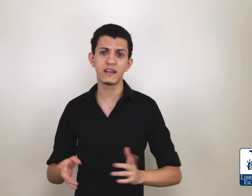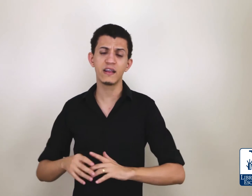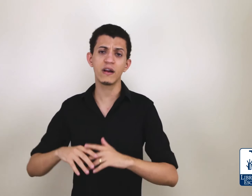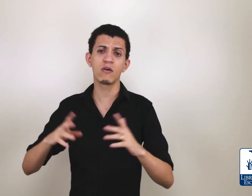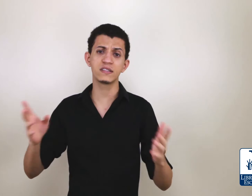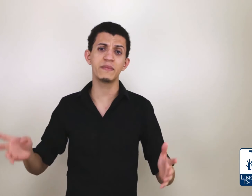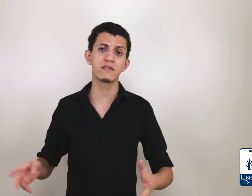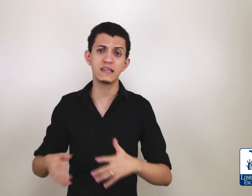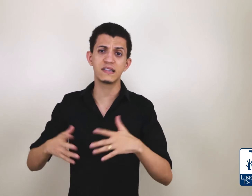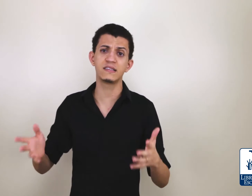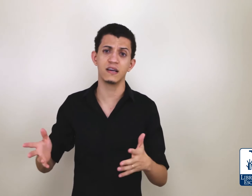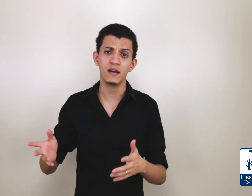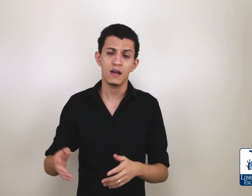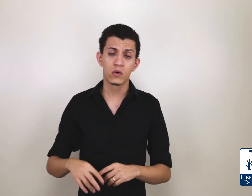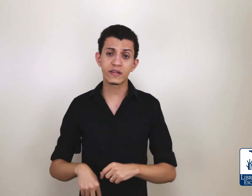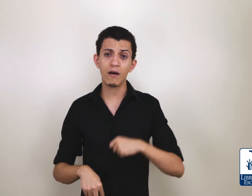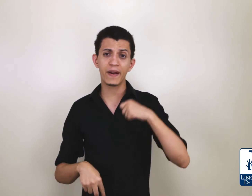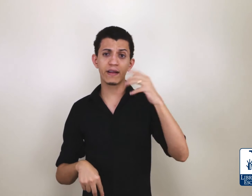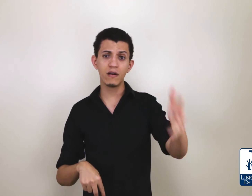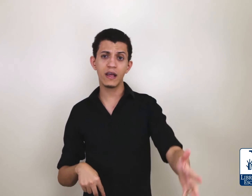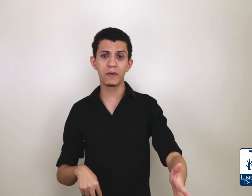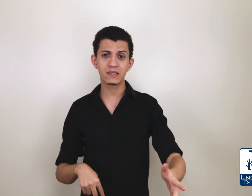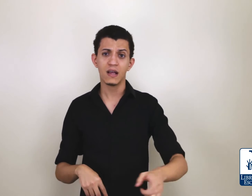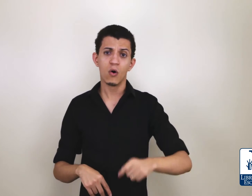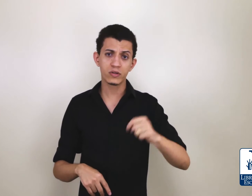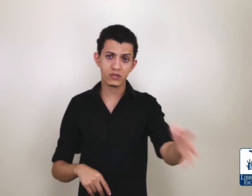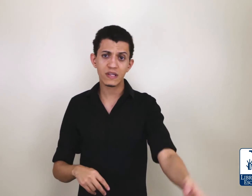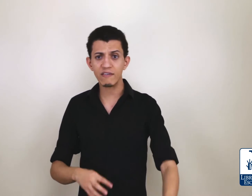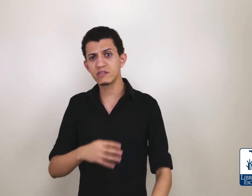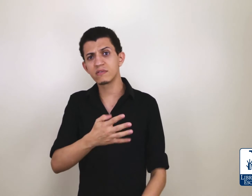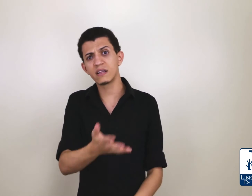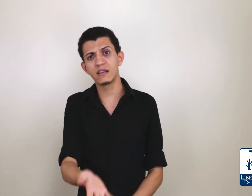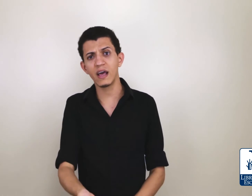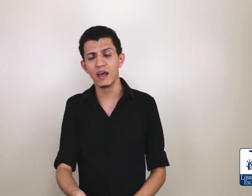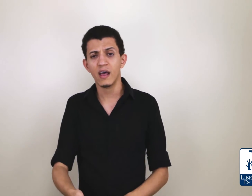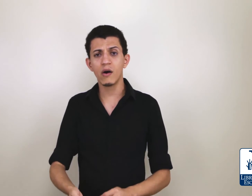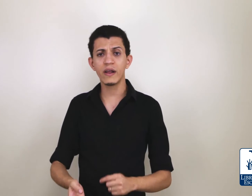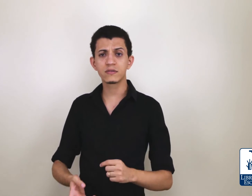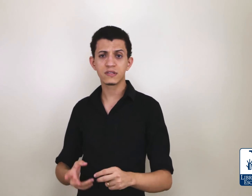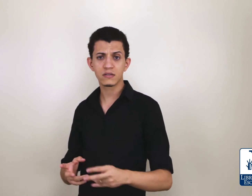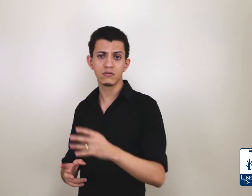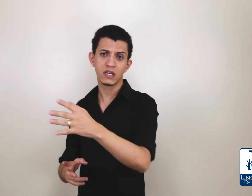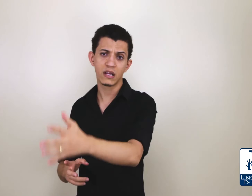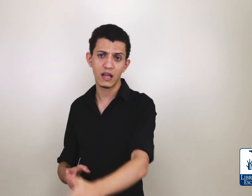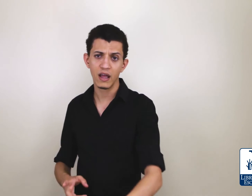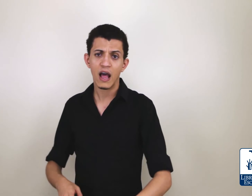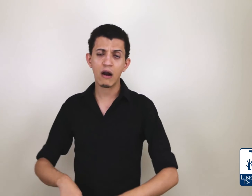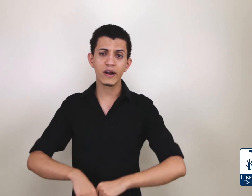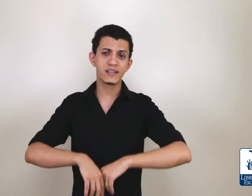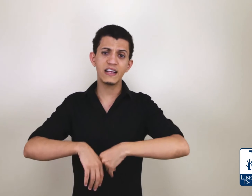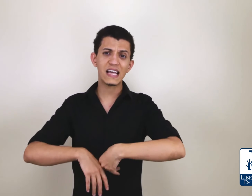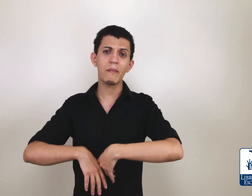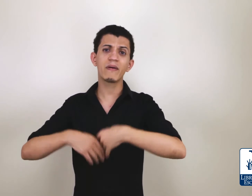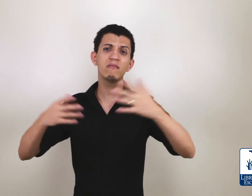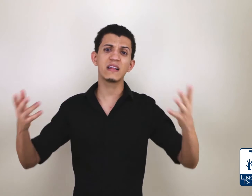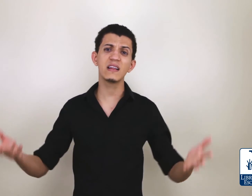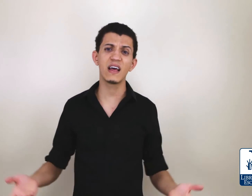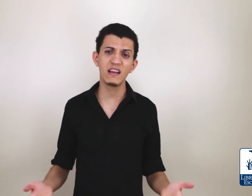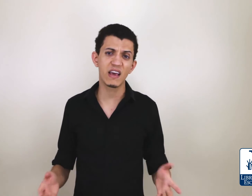TDD é um negócio da minha adolescência. Quando eu estava aprendendo Libras, onde eu estudava, tinha um TDD. Eu ia na sociedade, um TDD. Agora, você nem sabe o que é um TDD. Ninguém